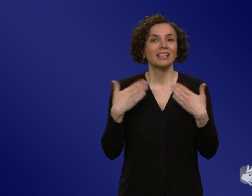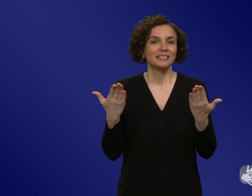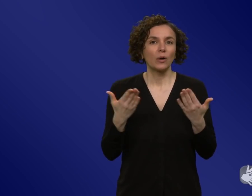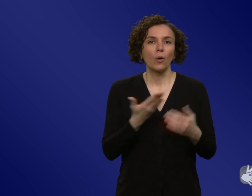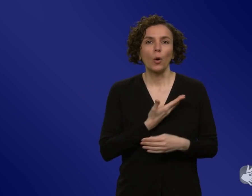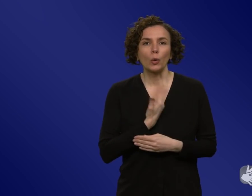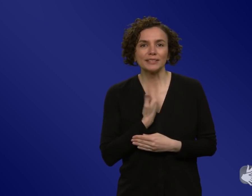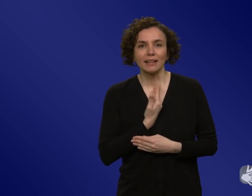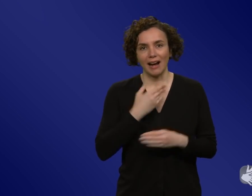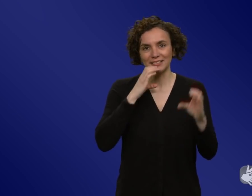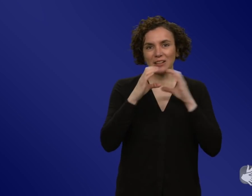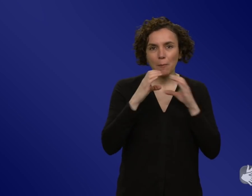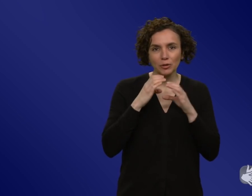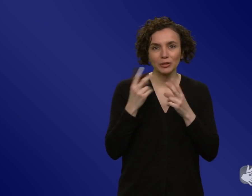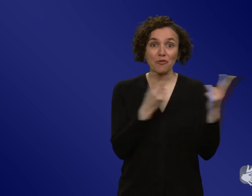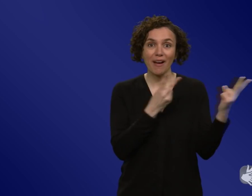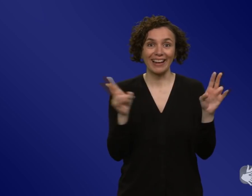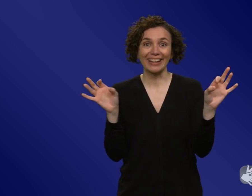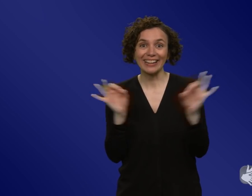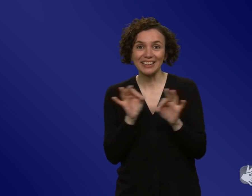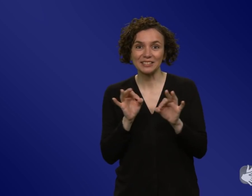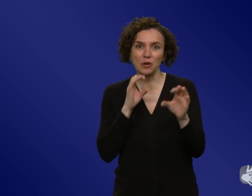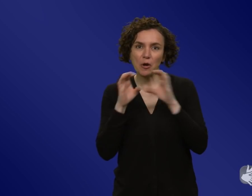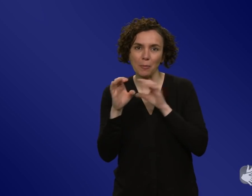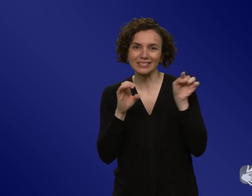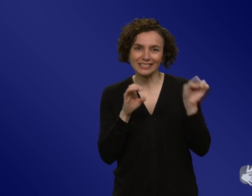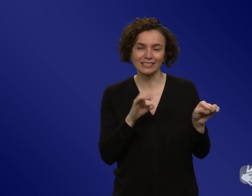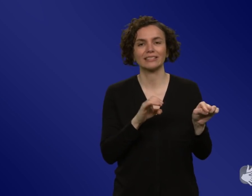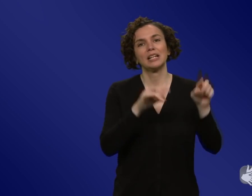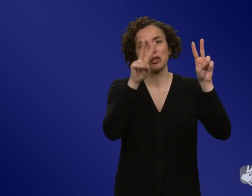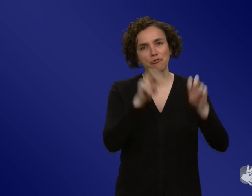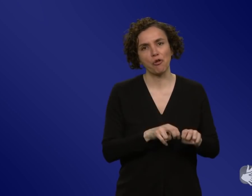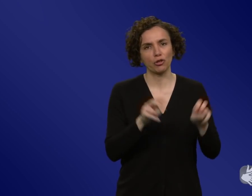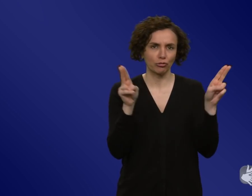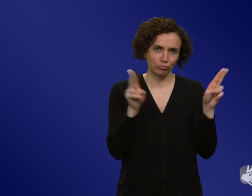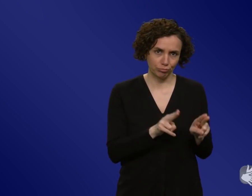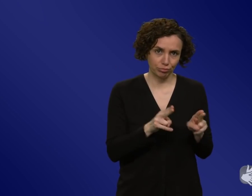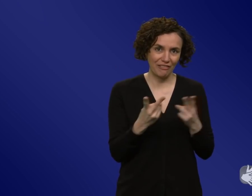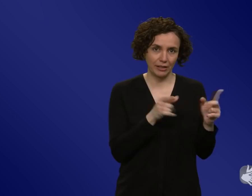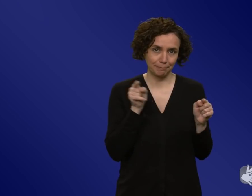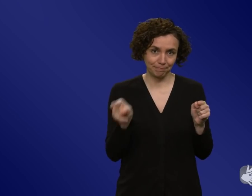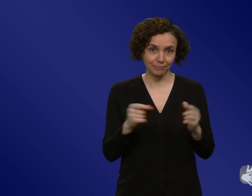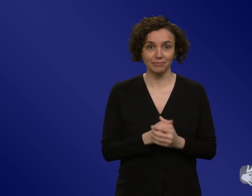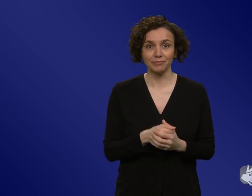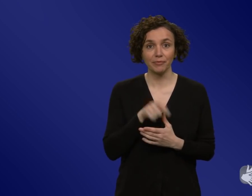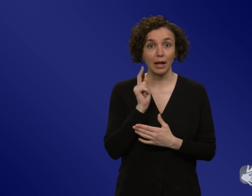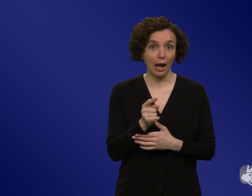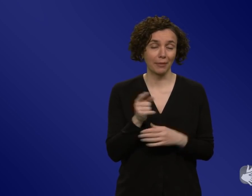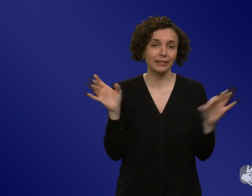Kommunikation von Wahrscheinlichkeiten und Zahlen. Aber es ist auf jeden Fall gefährlich, Sicherheit zu implizieren und ich glaube, da